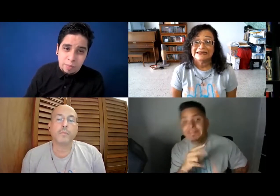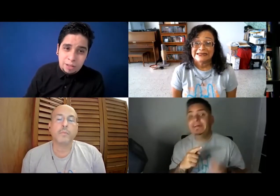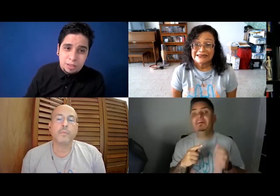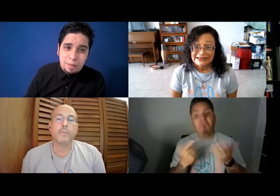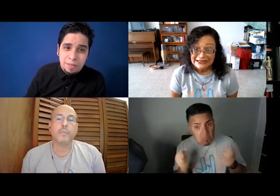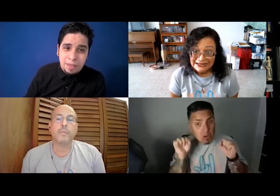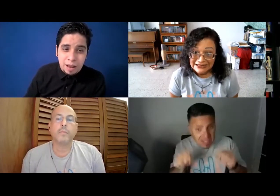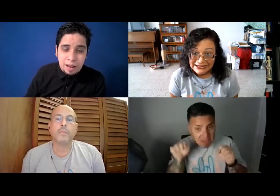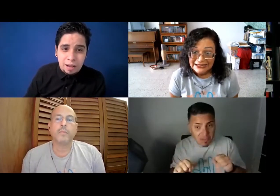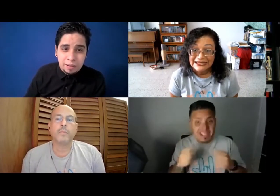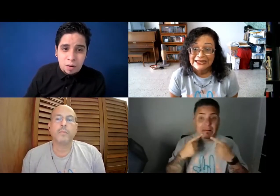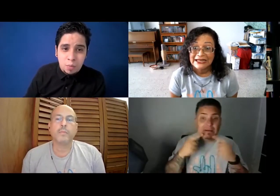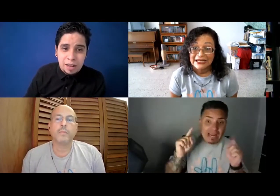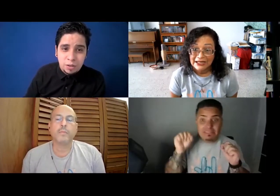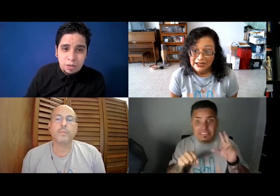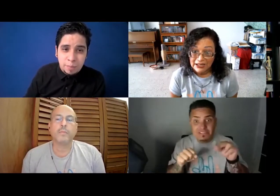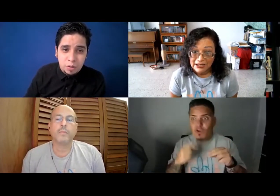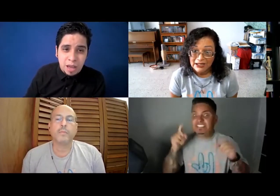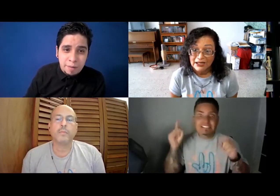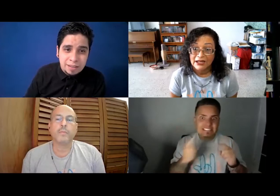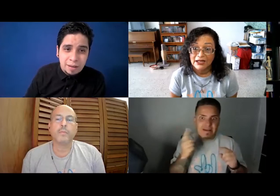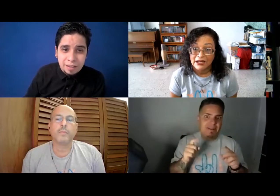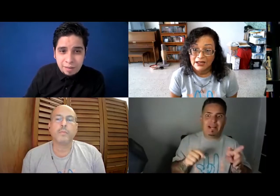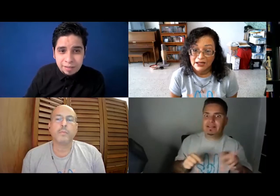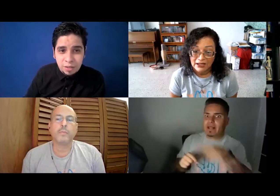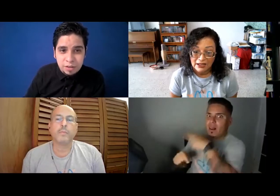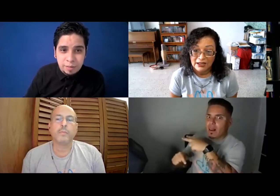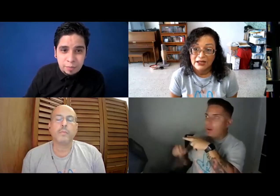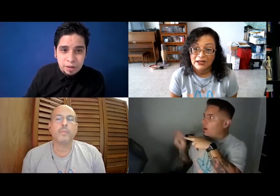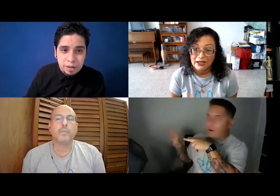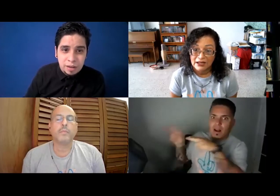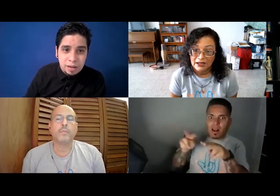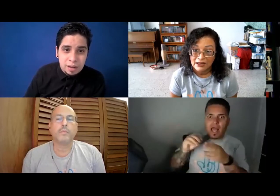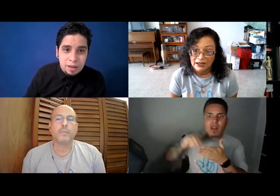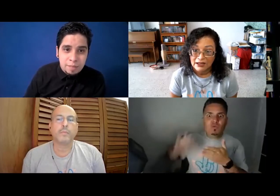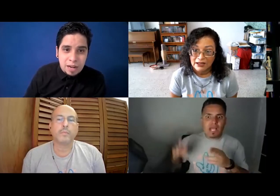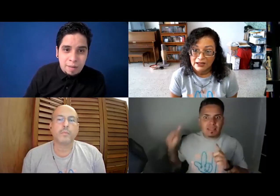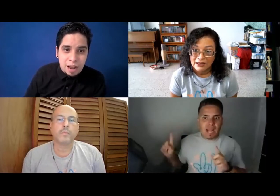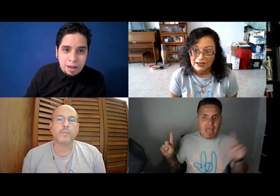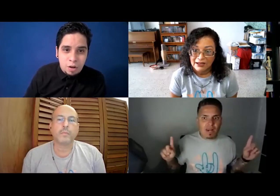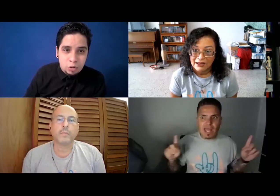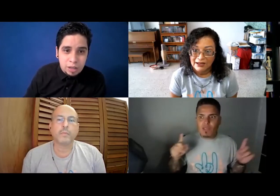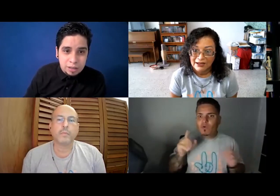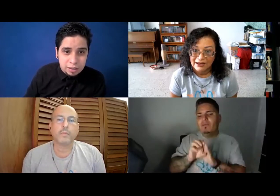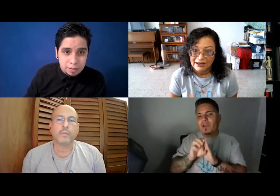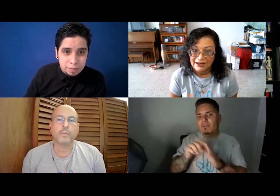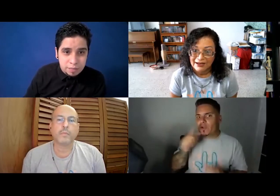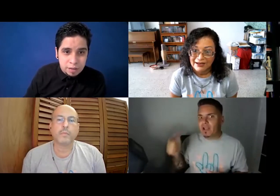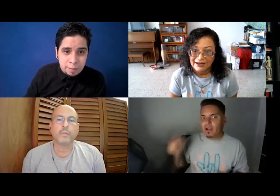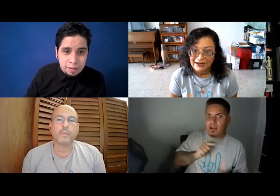maestros trataban de, ¿verdad? Hacer la comunicación y se podía ver, a veces sí, a veces no, y siempre pues me miraban a mí a los estudiantes y le pedía